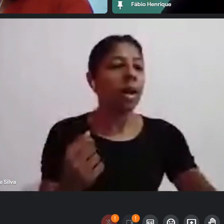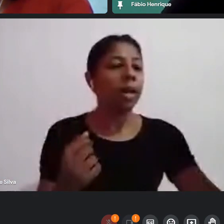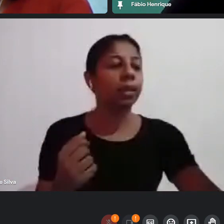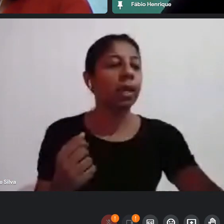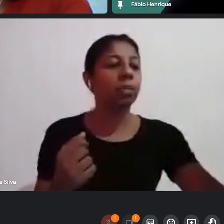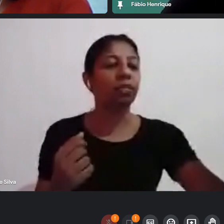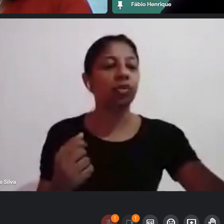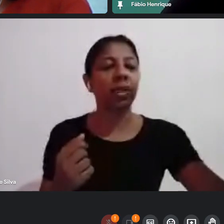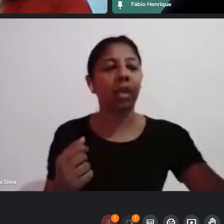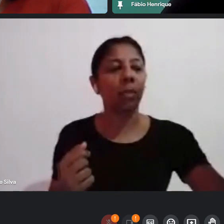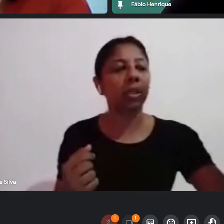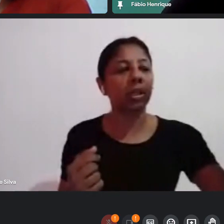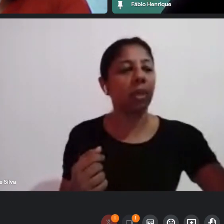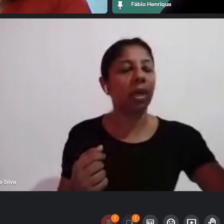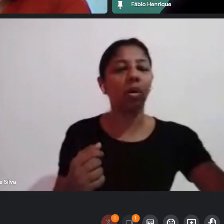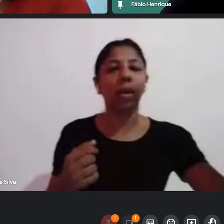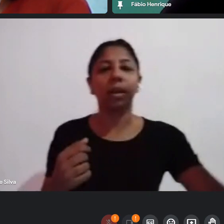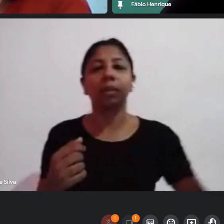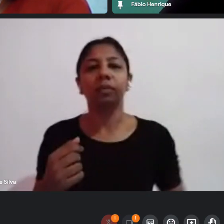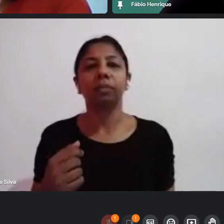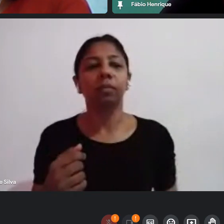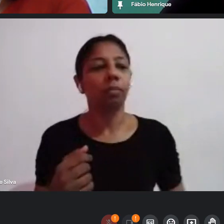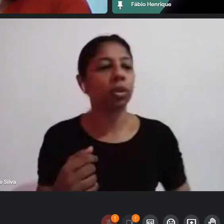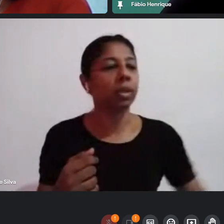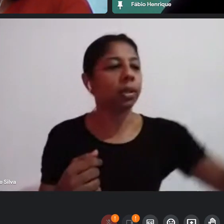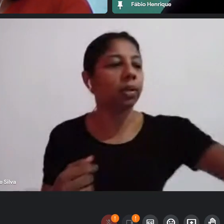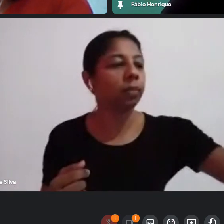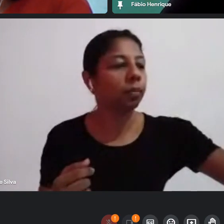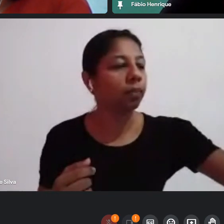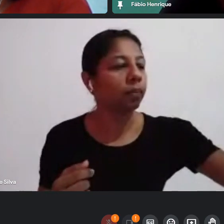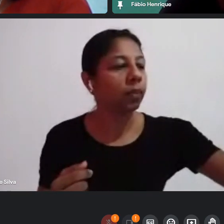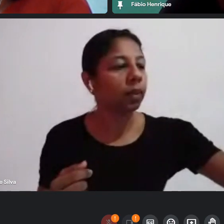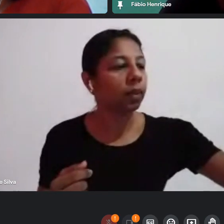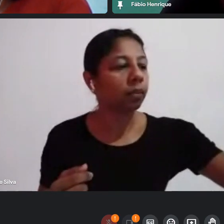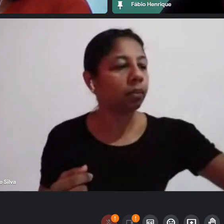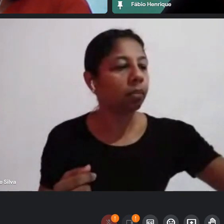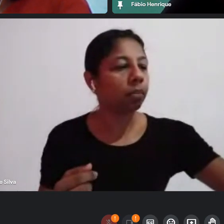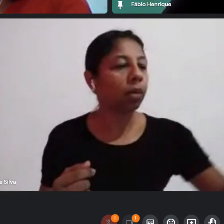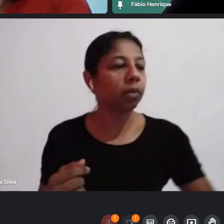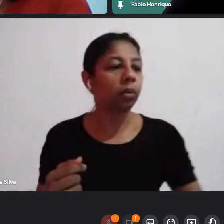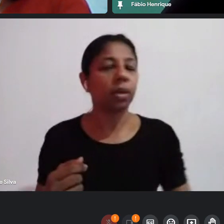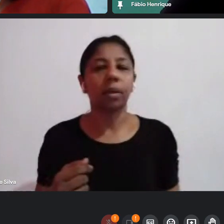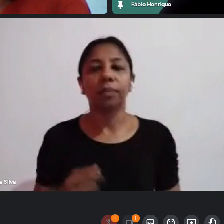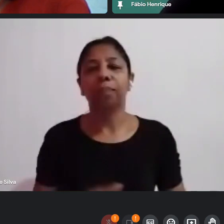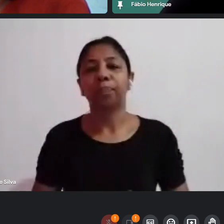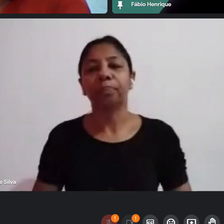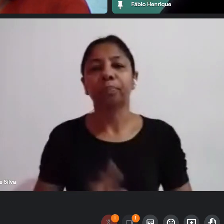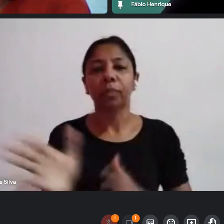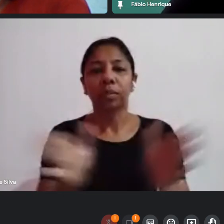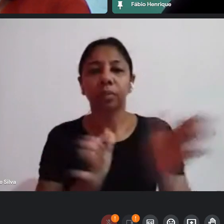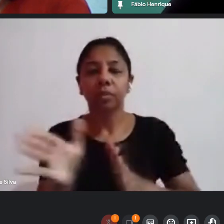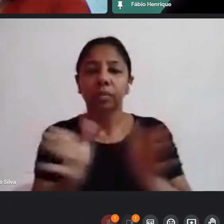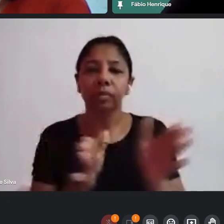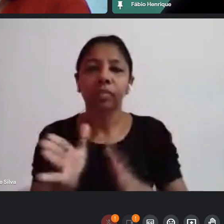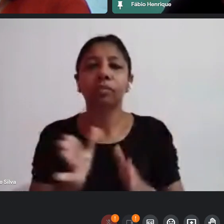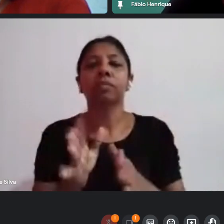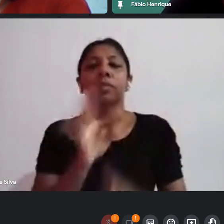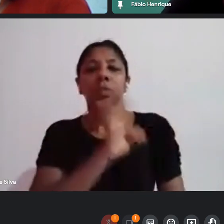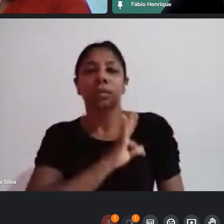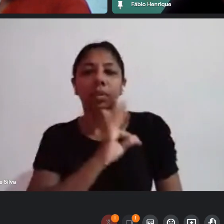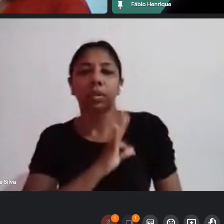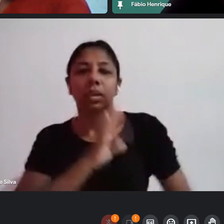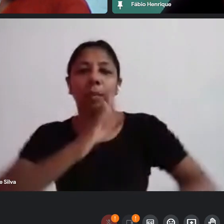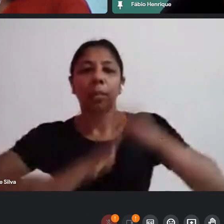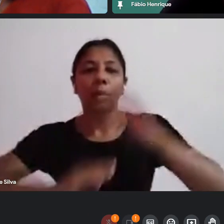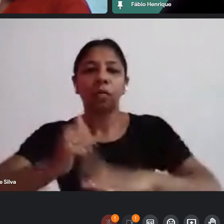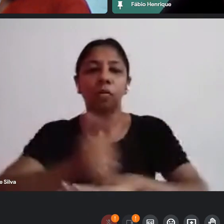audiovisual com as exigências que a lei traz de acessibilidade de corpo técnico profissionalizado